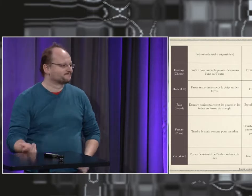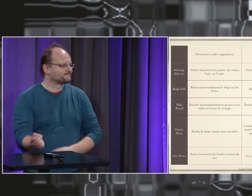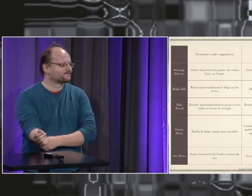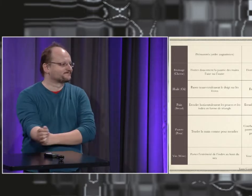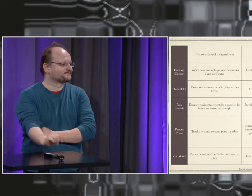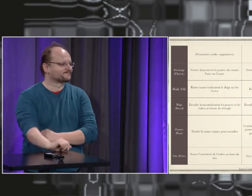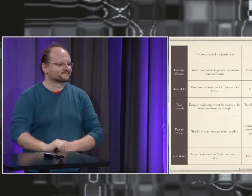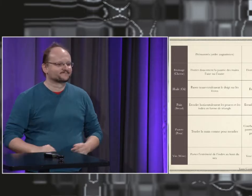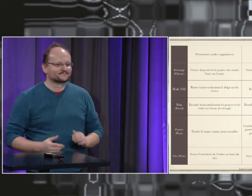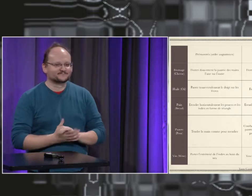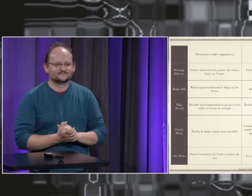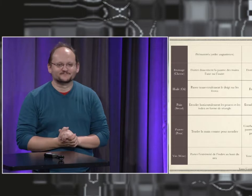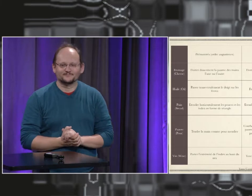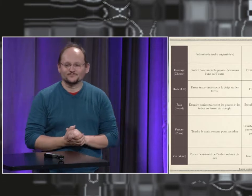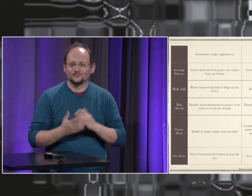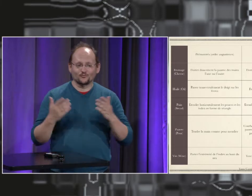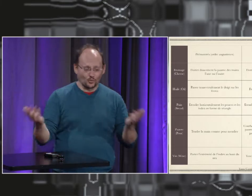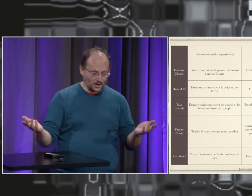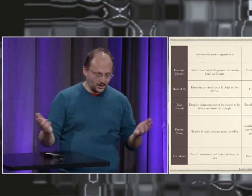Ils avaient le nez rouge, donc du coup, c'était le doigt sur le nez.